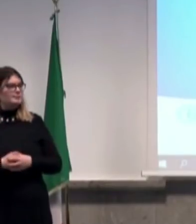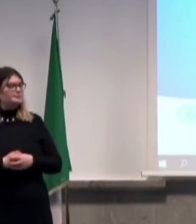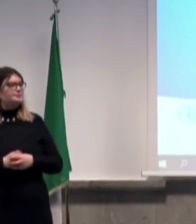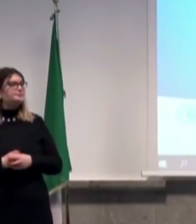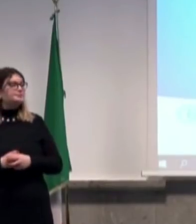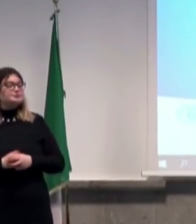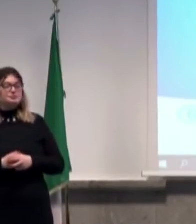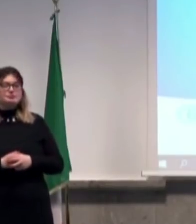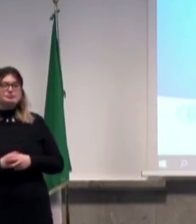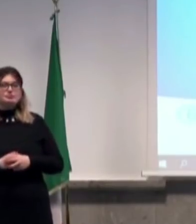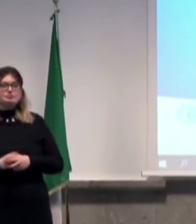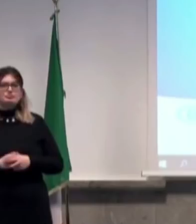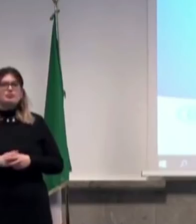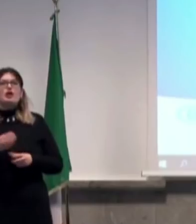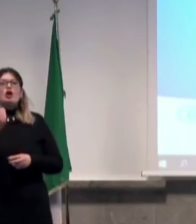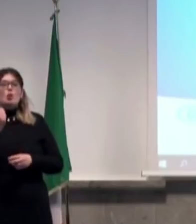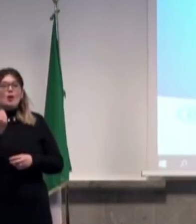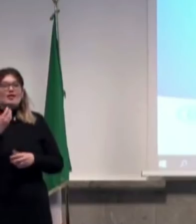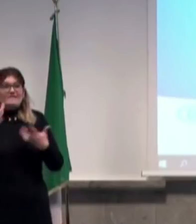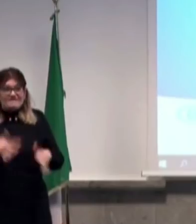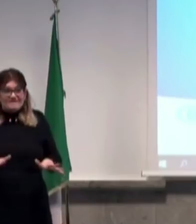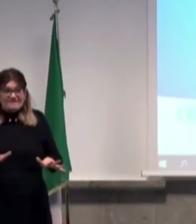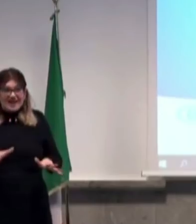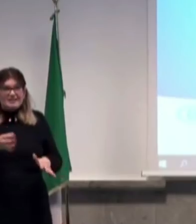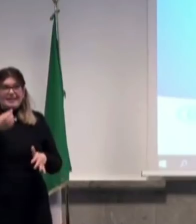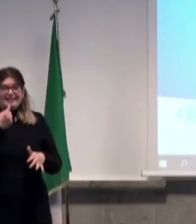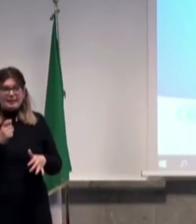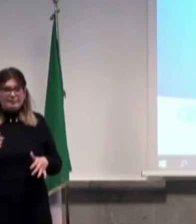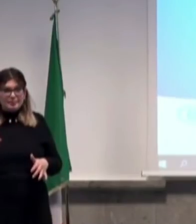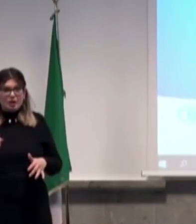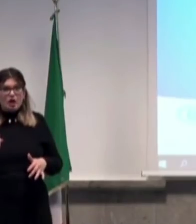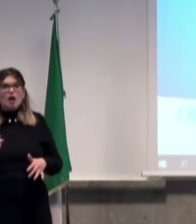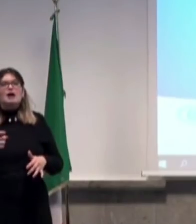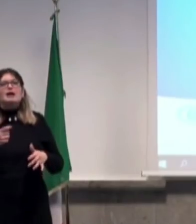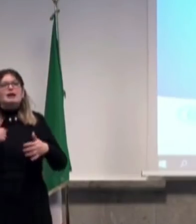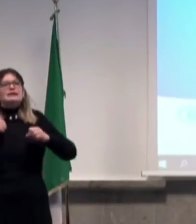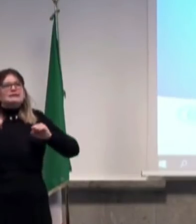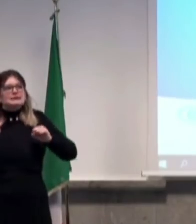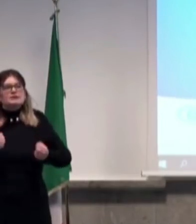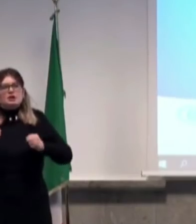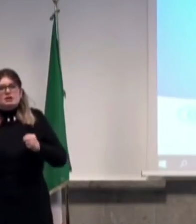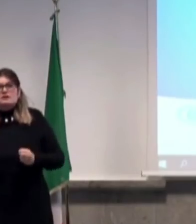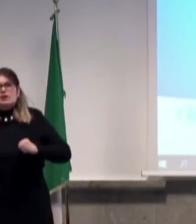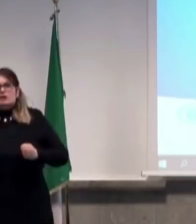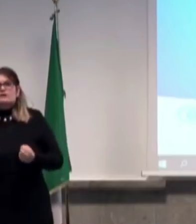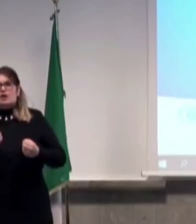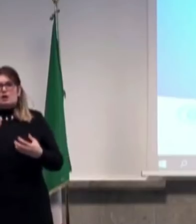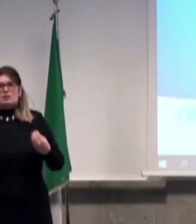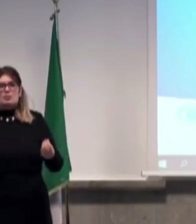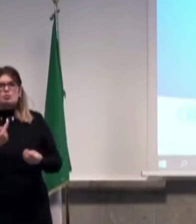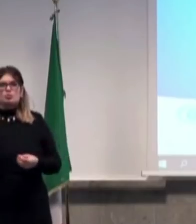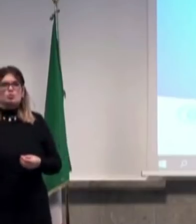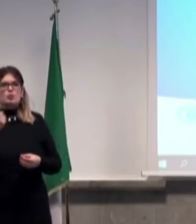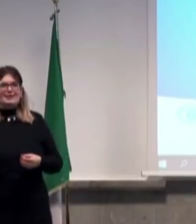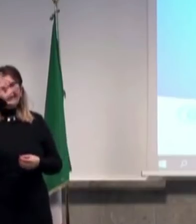diciamolo chiaramente per l'ennesima volta, uno sforzo formidabile